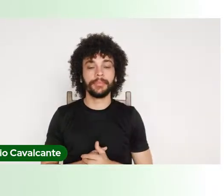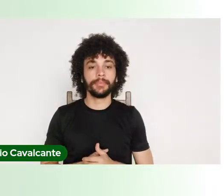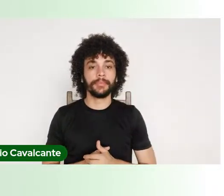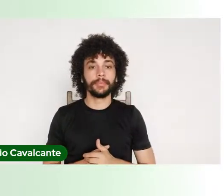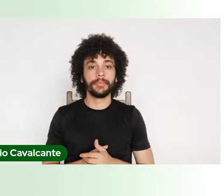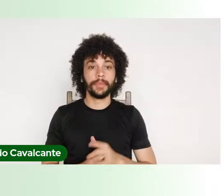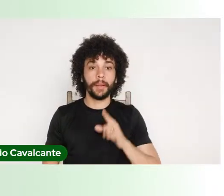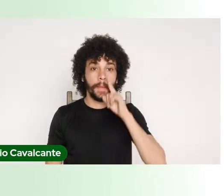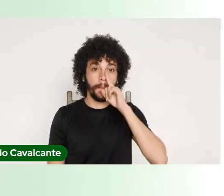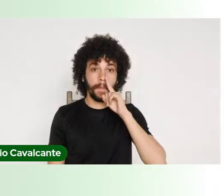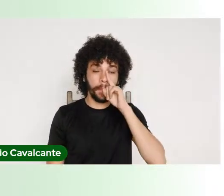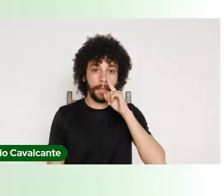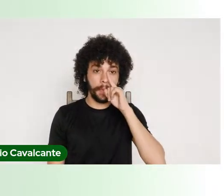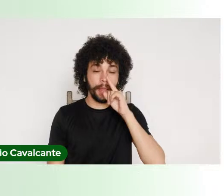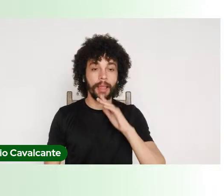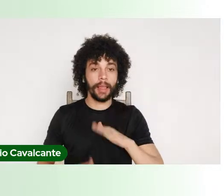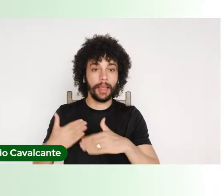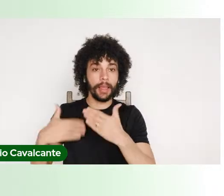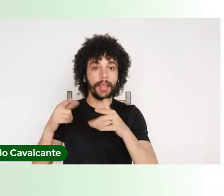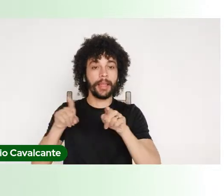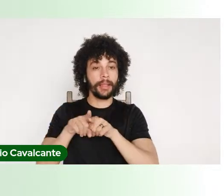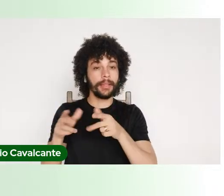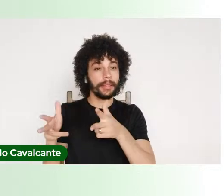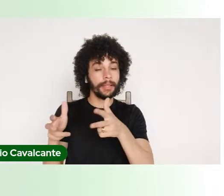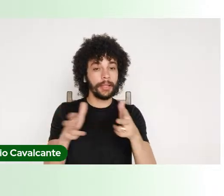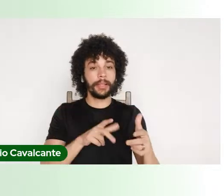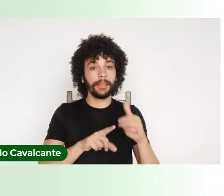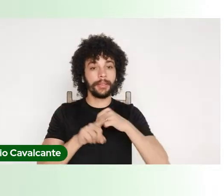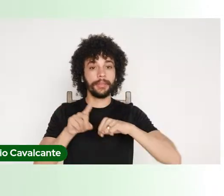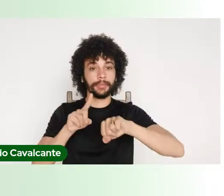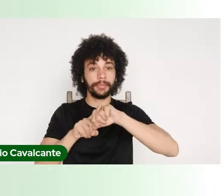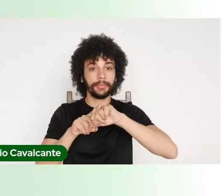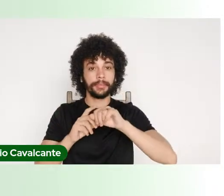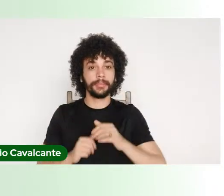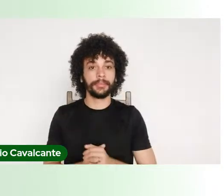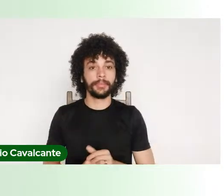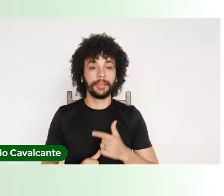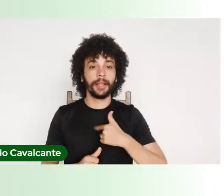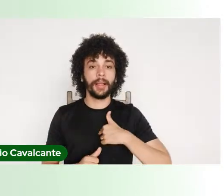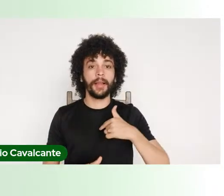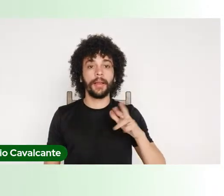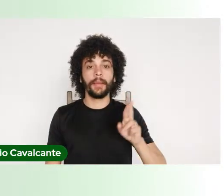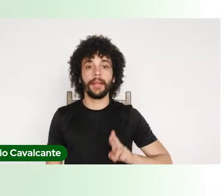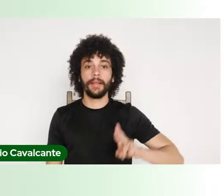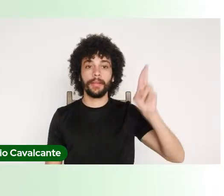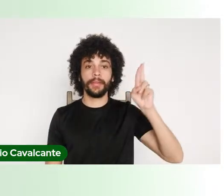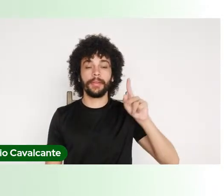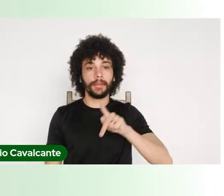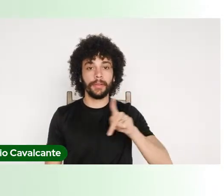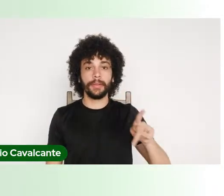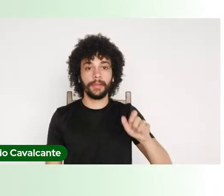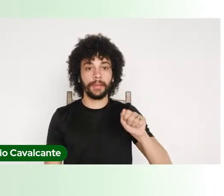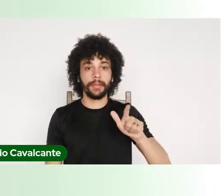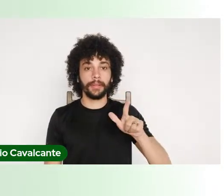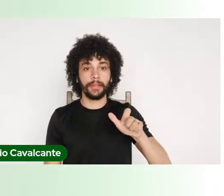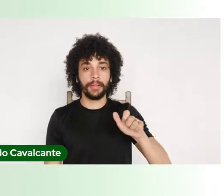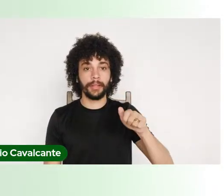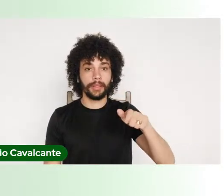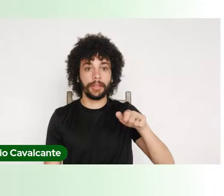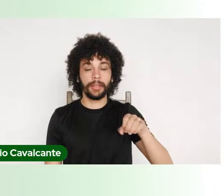Poluentes Emergentes e a Percepção Científica da Sociedade, que será ministrada pelo professor doutor Alex Souza Moraes,